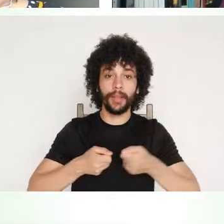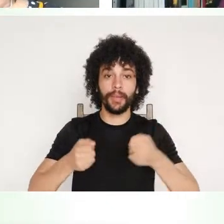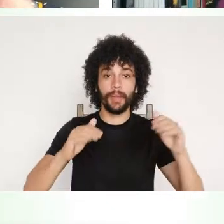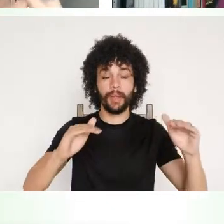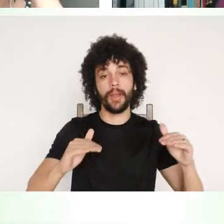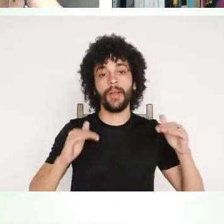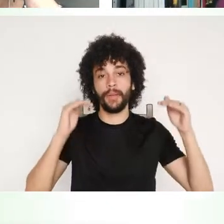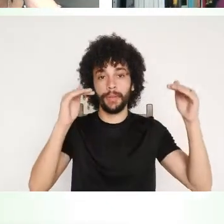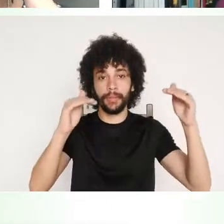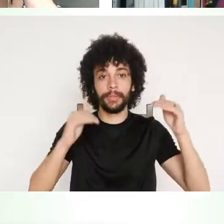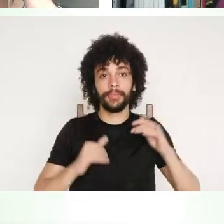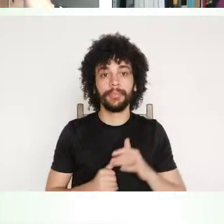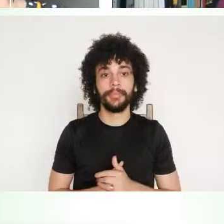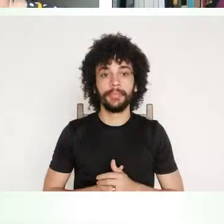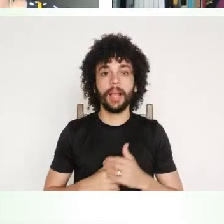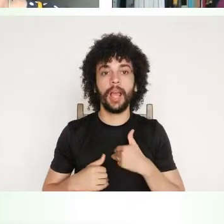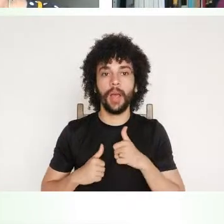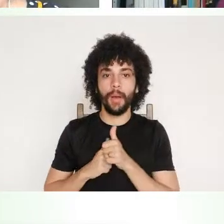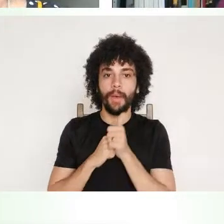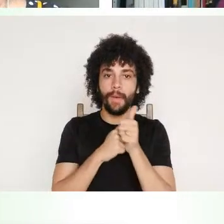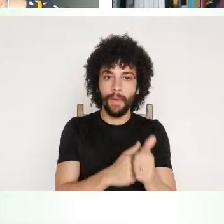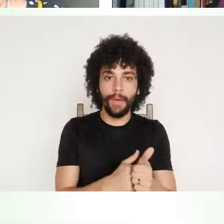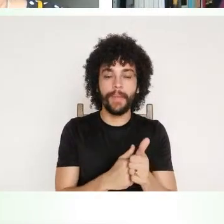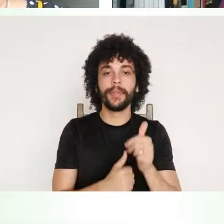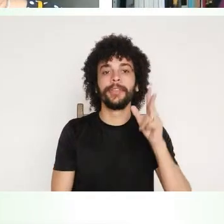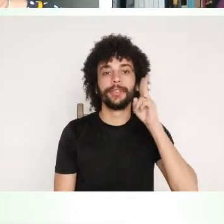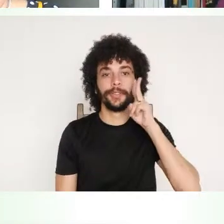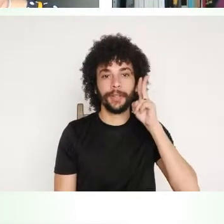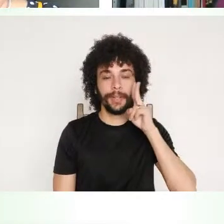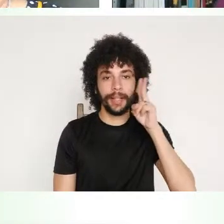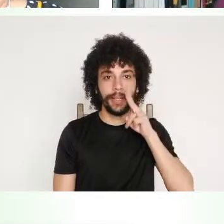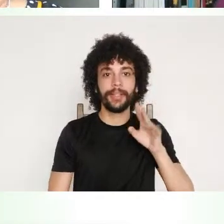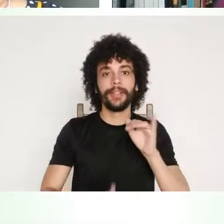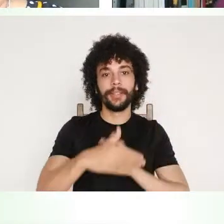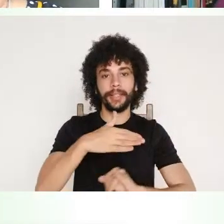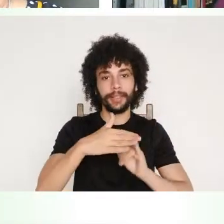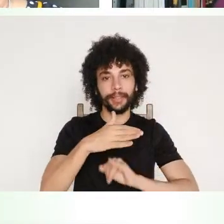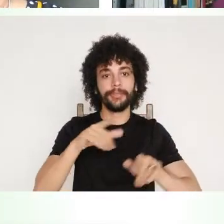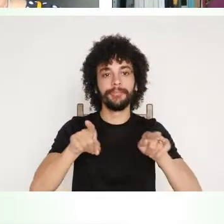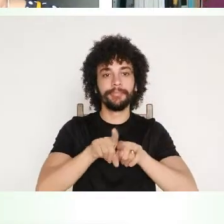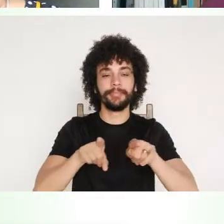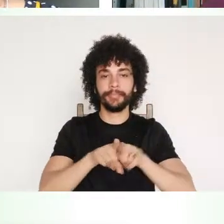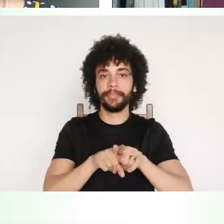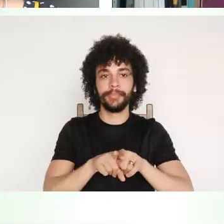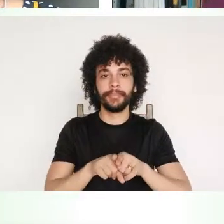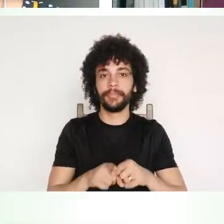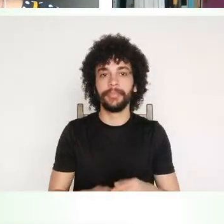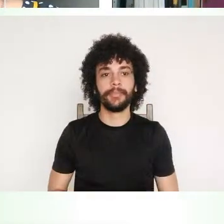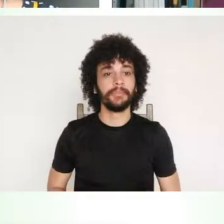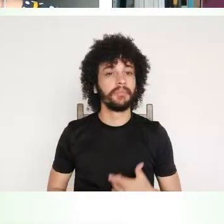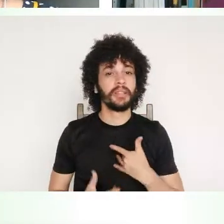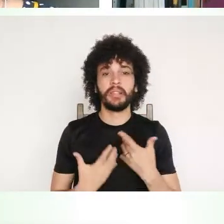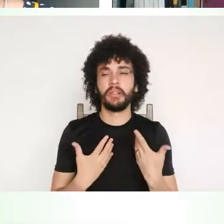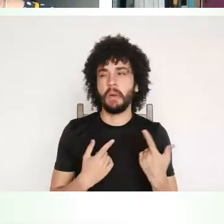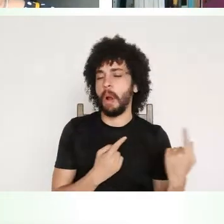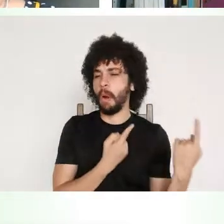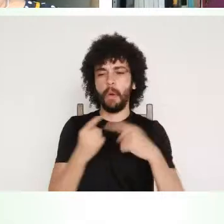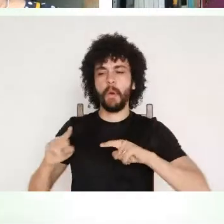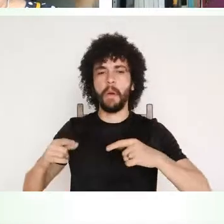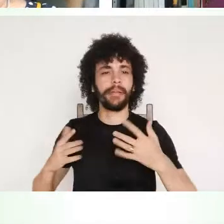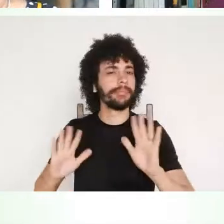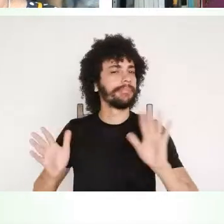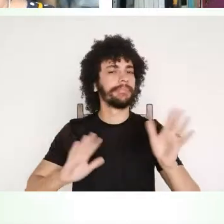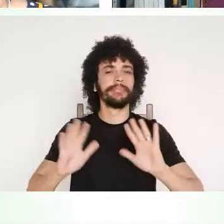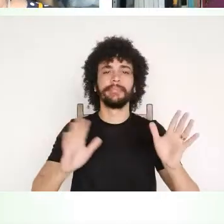eu acompanhei, sou historiadora da instituição também, não colocou nenhum empecilho,